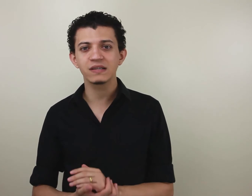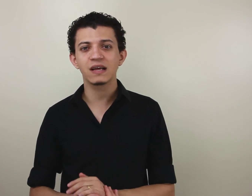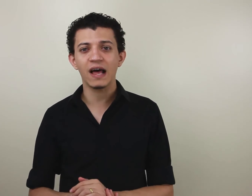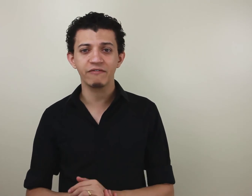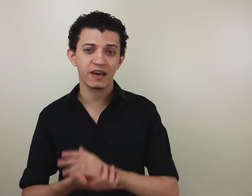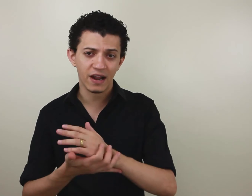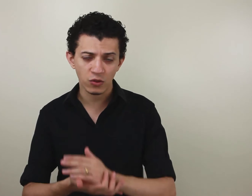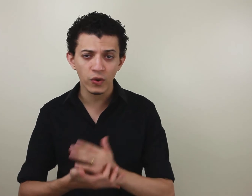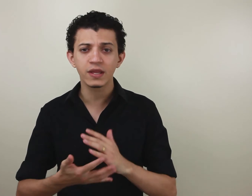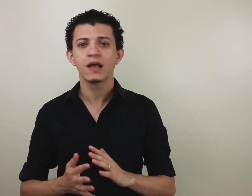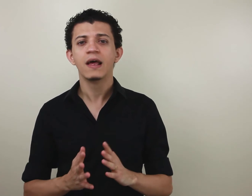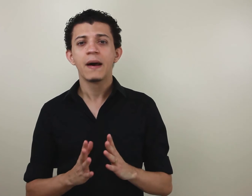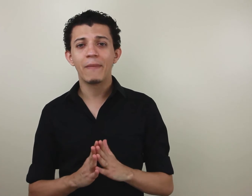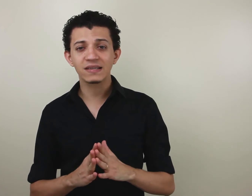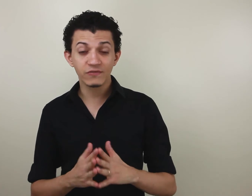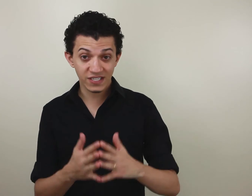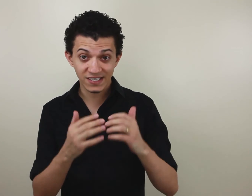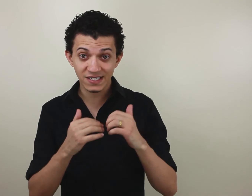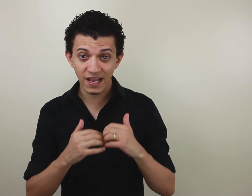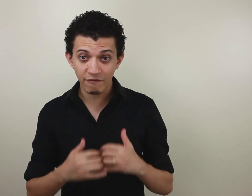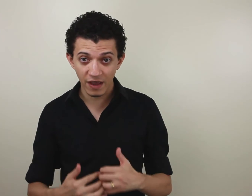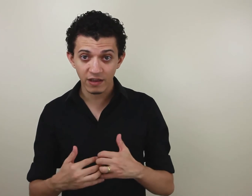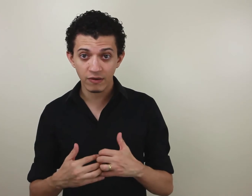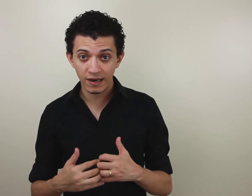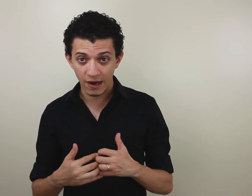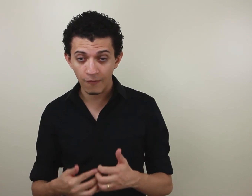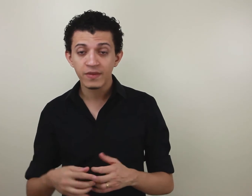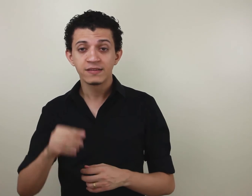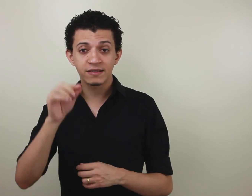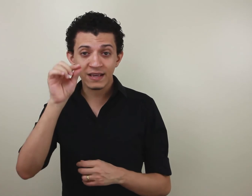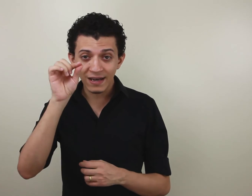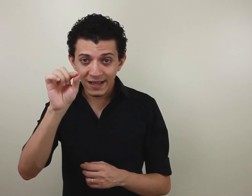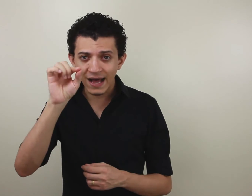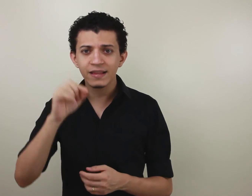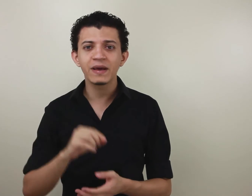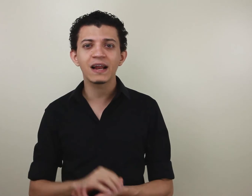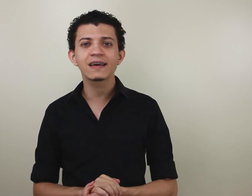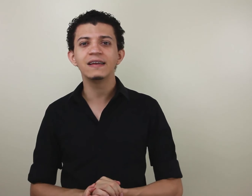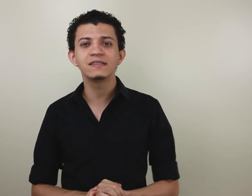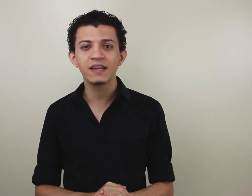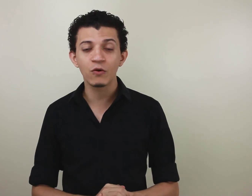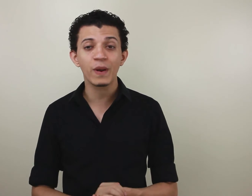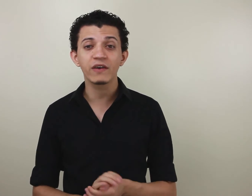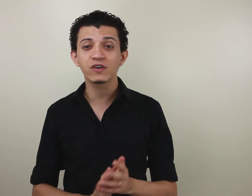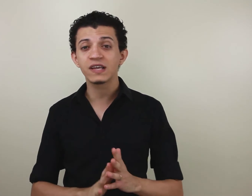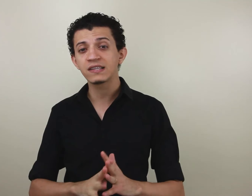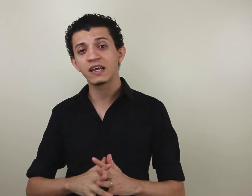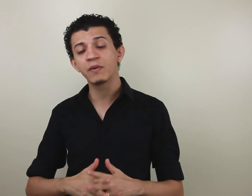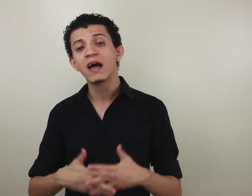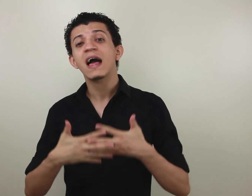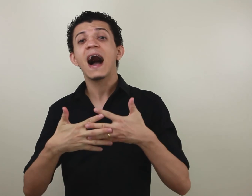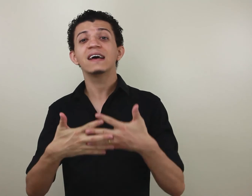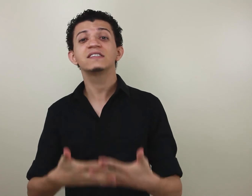dessa live, que é gratuita, basta você se inscrever aqui no canal. Você tem que clicar também lá naquele sininho para que você receba as